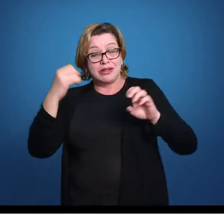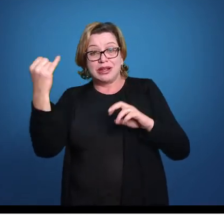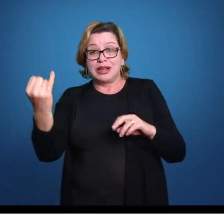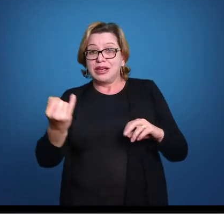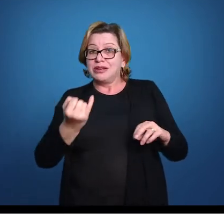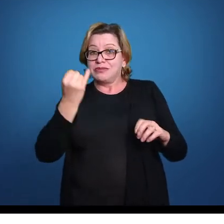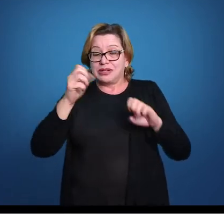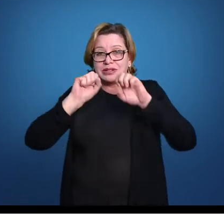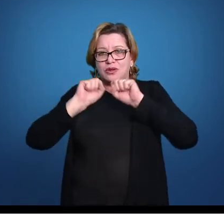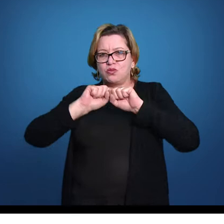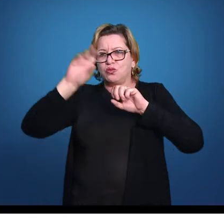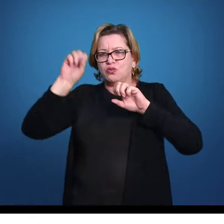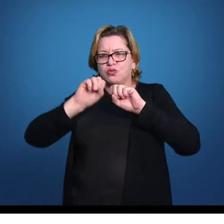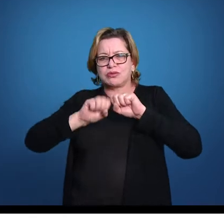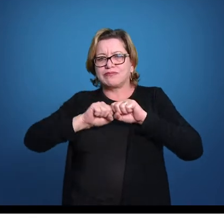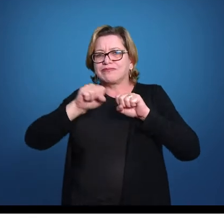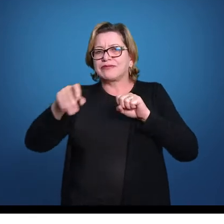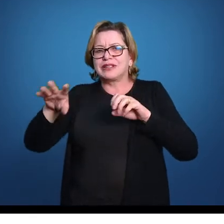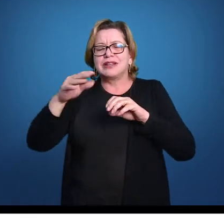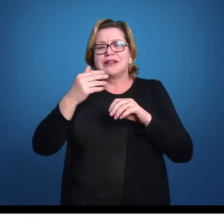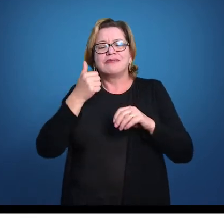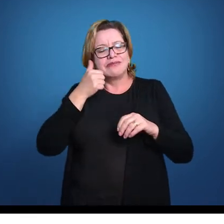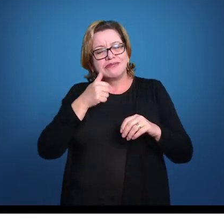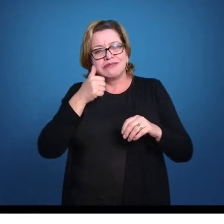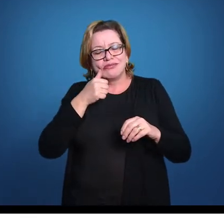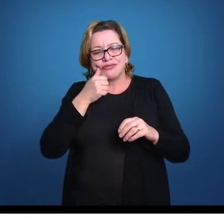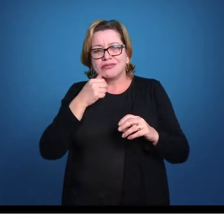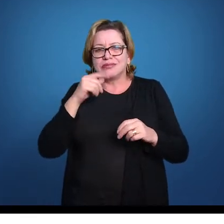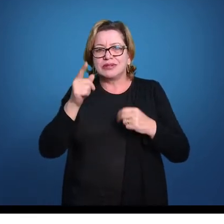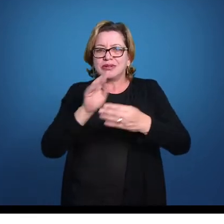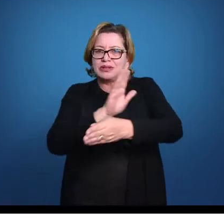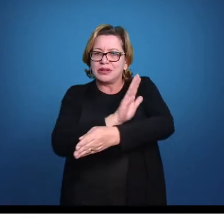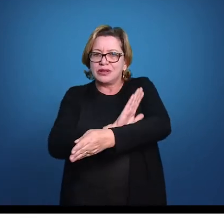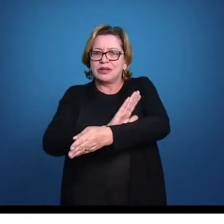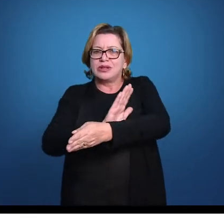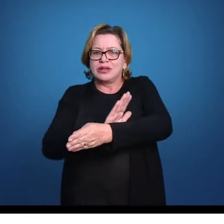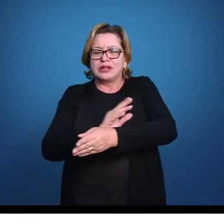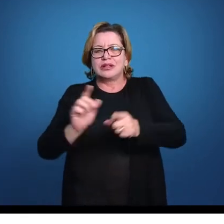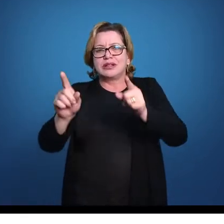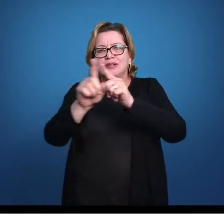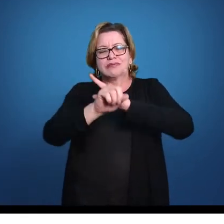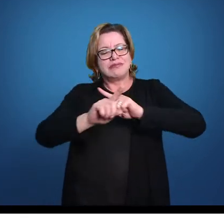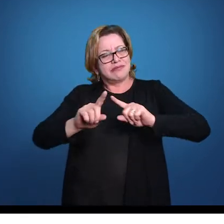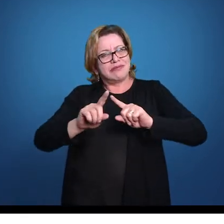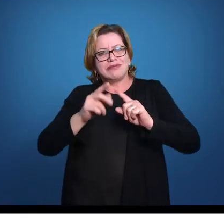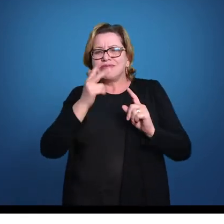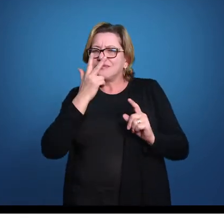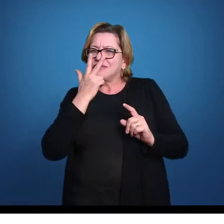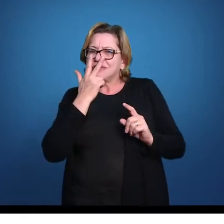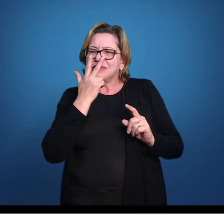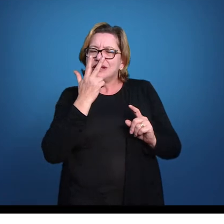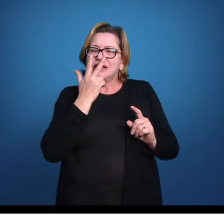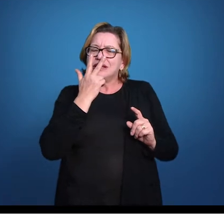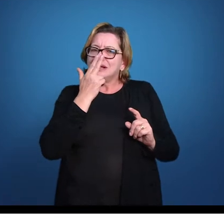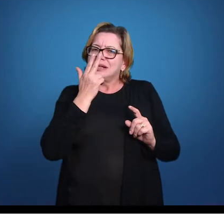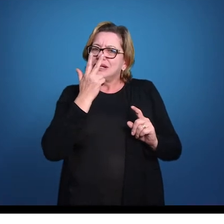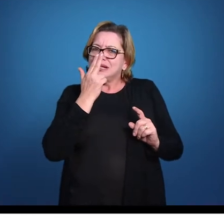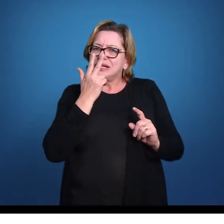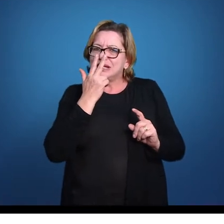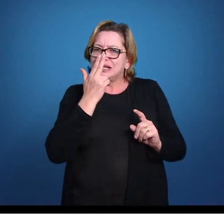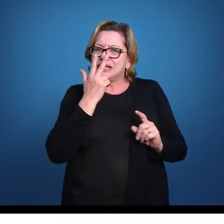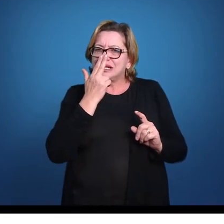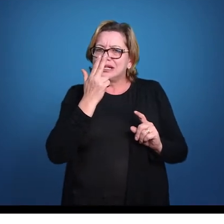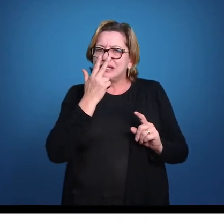nos condrictes, né? Os condrictes, então, os tubarões, não são tão diferentes dos